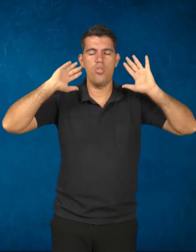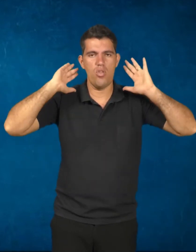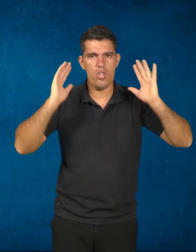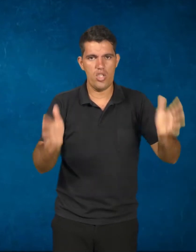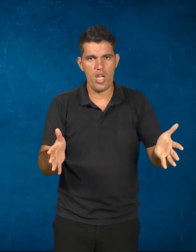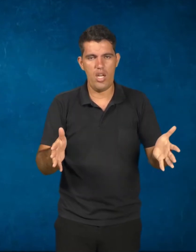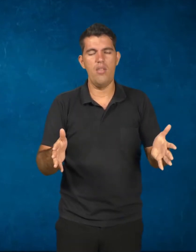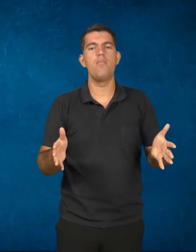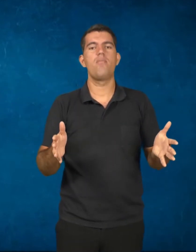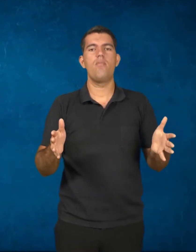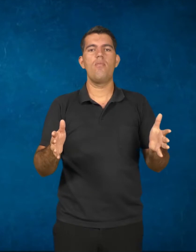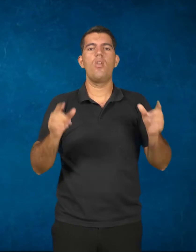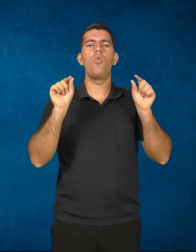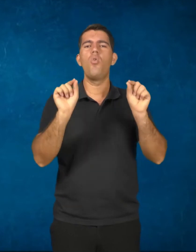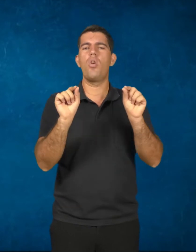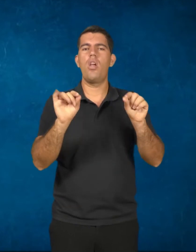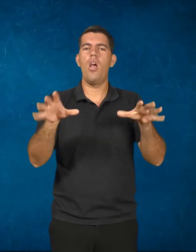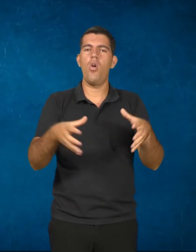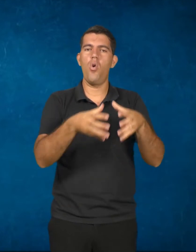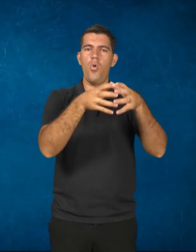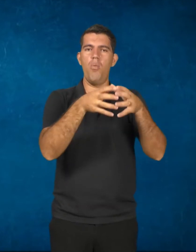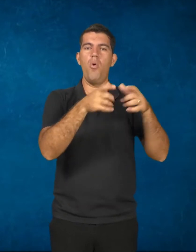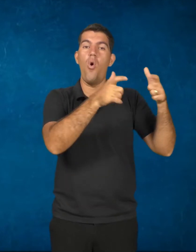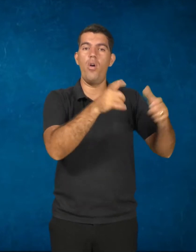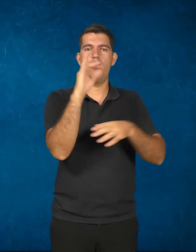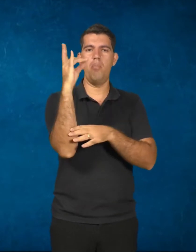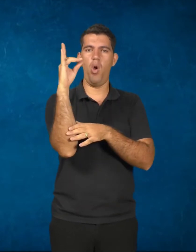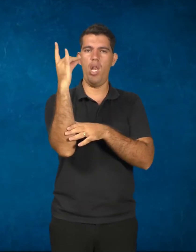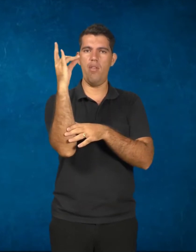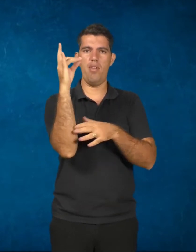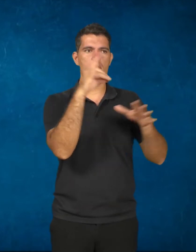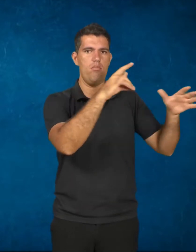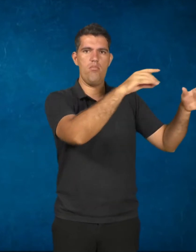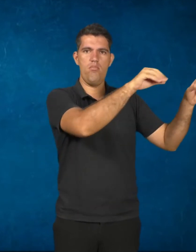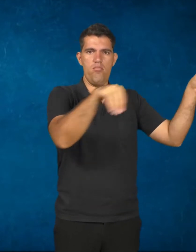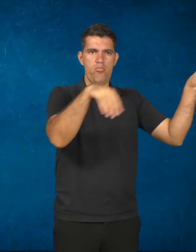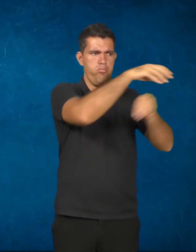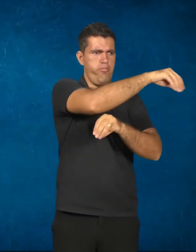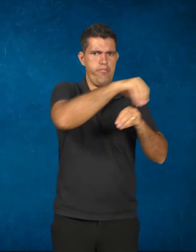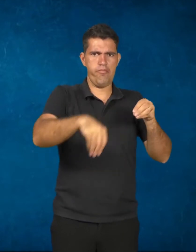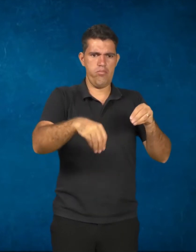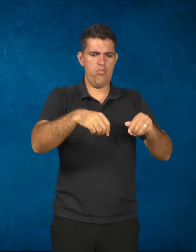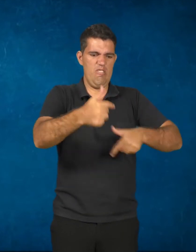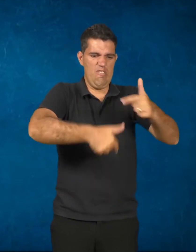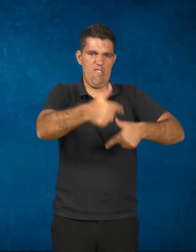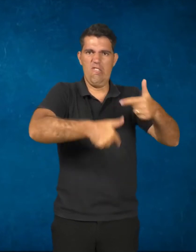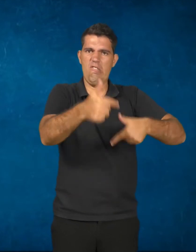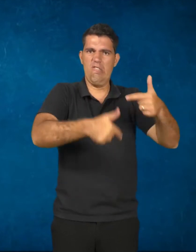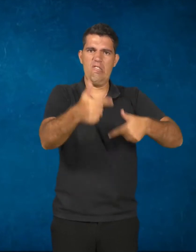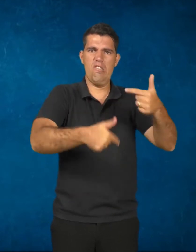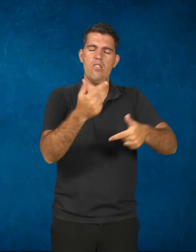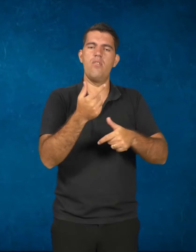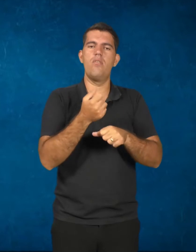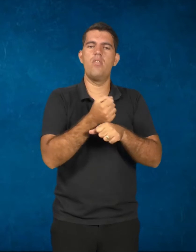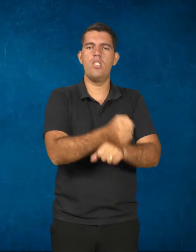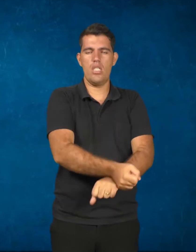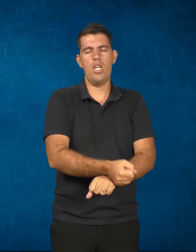bolivianos eram largamente utilizados para a produção de situações degradantes de